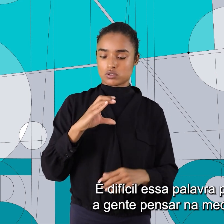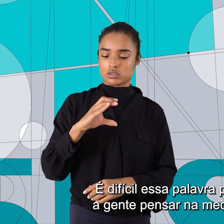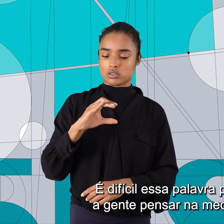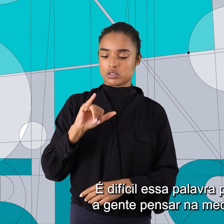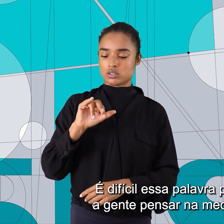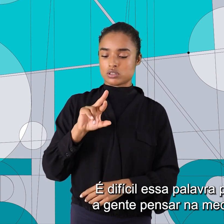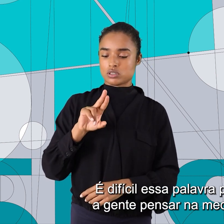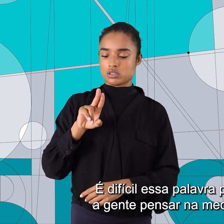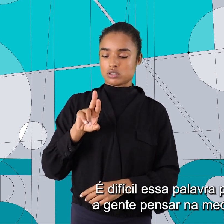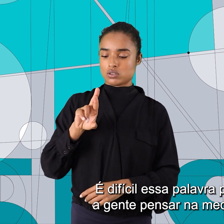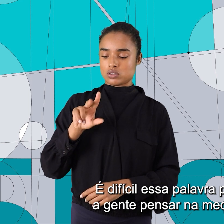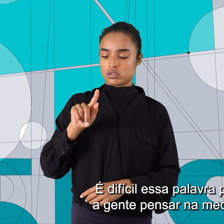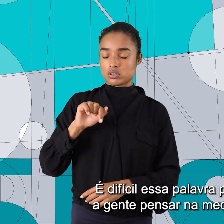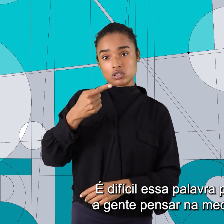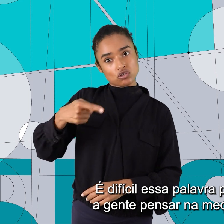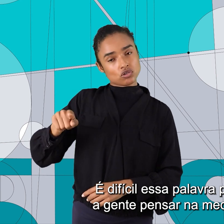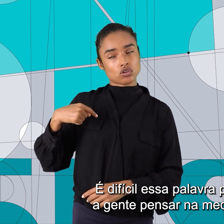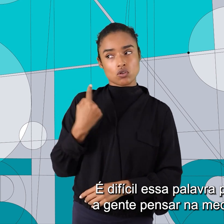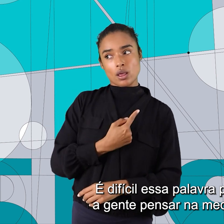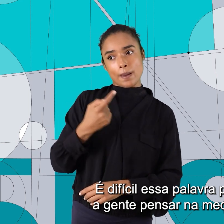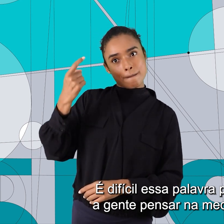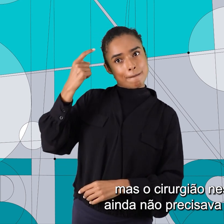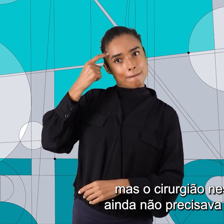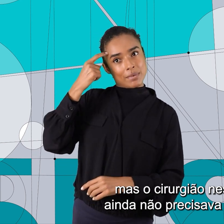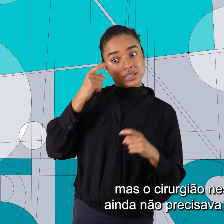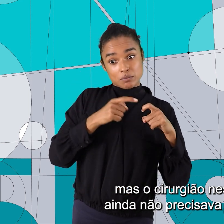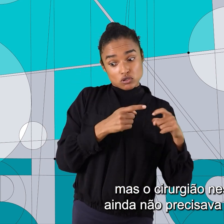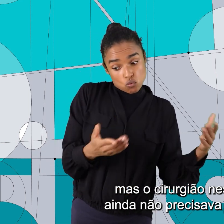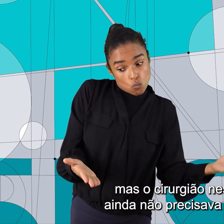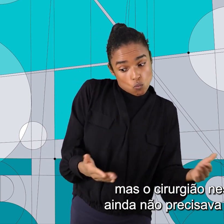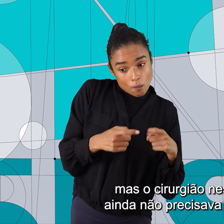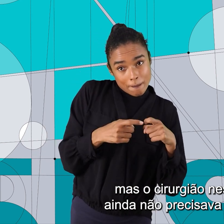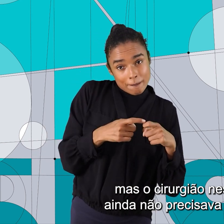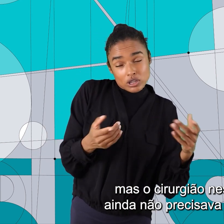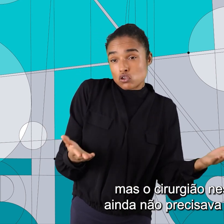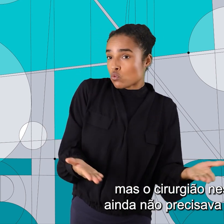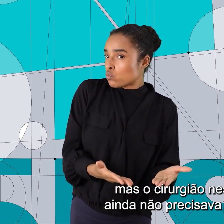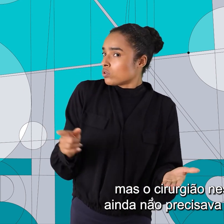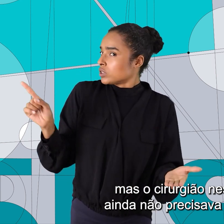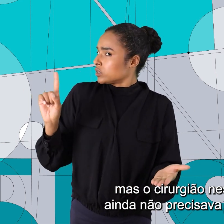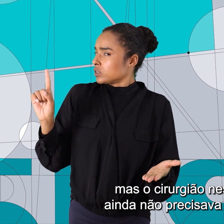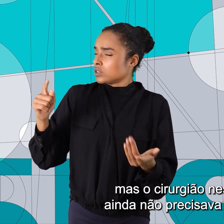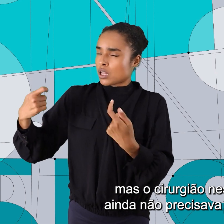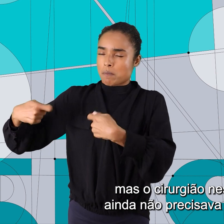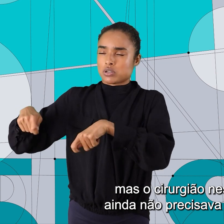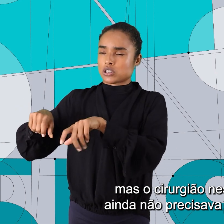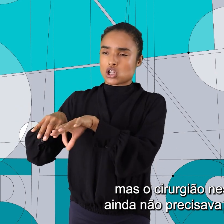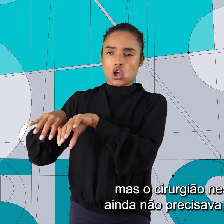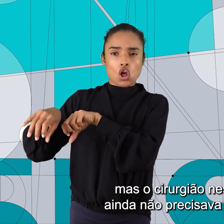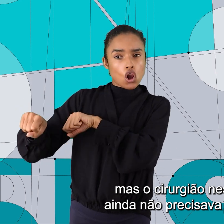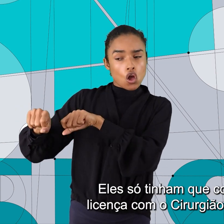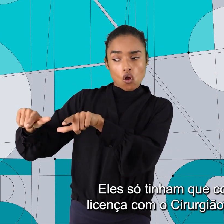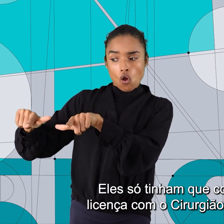difícil essa palavra porque ela faz a gente pensar na medicina de hoje. Mas o cirurgião, nessa época, ainda não precisava de diploma.